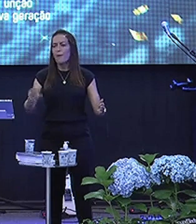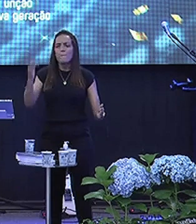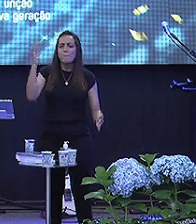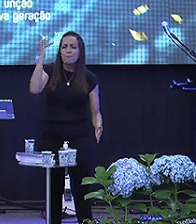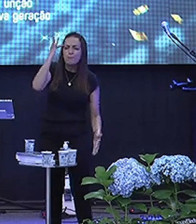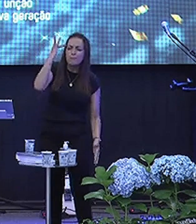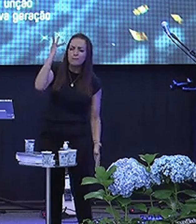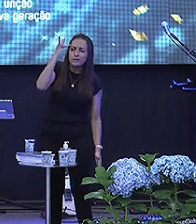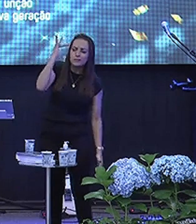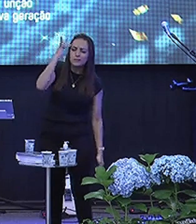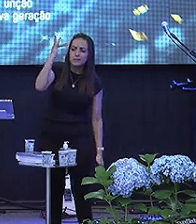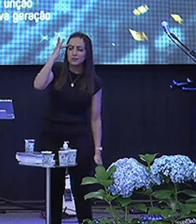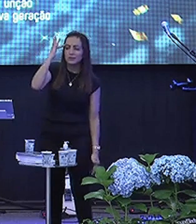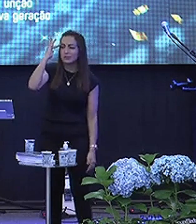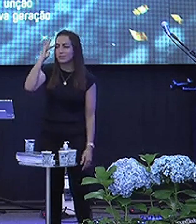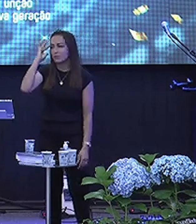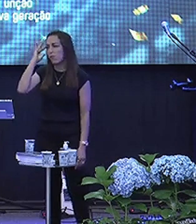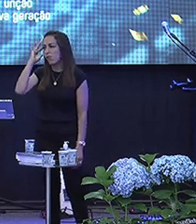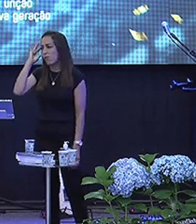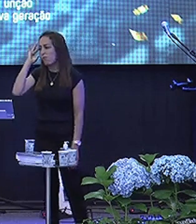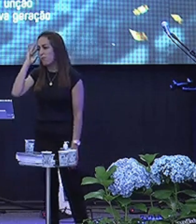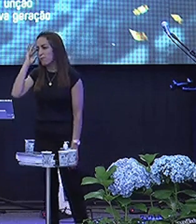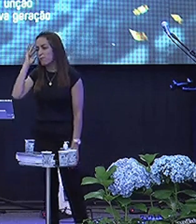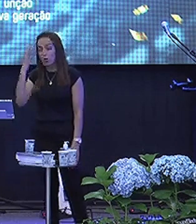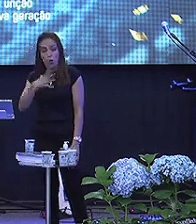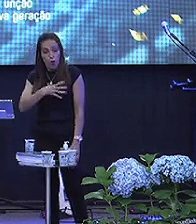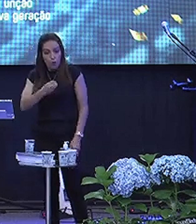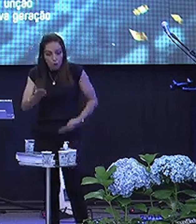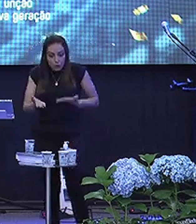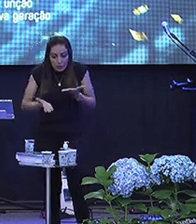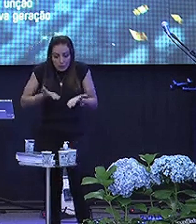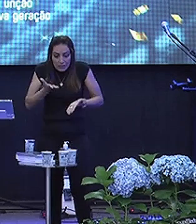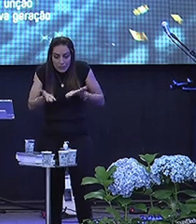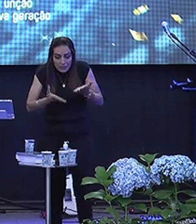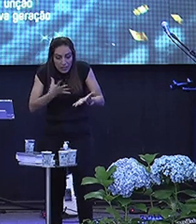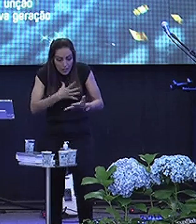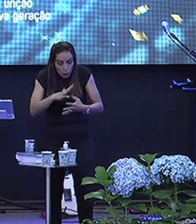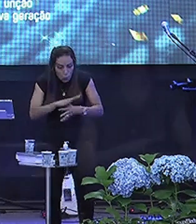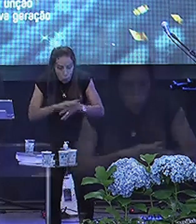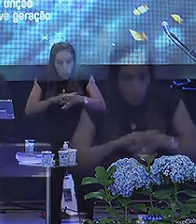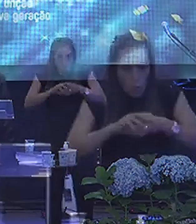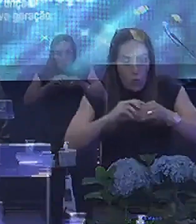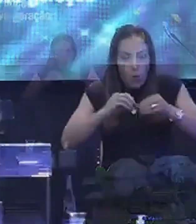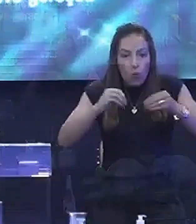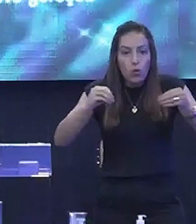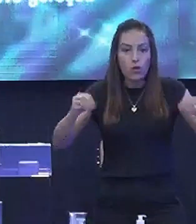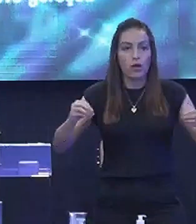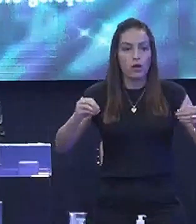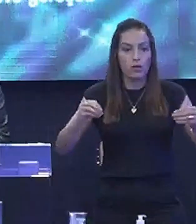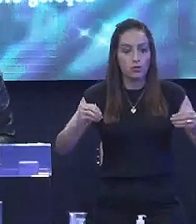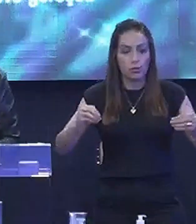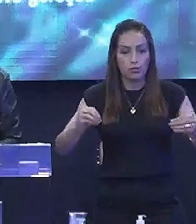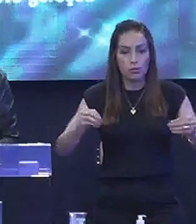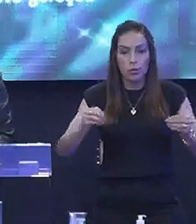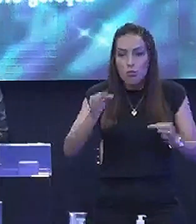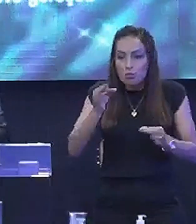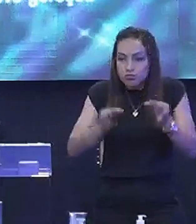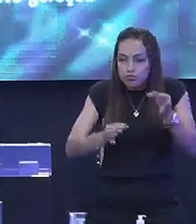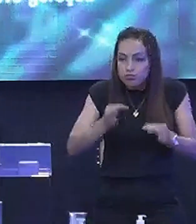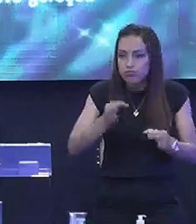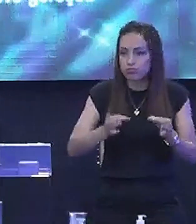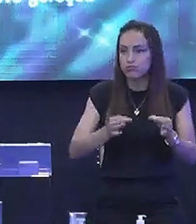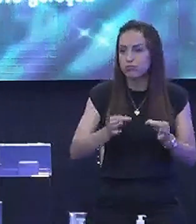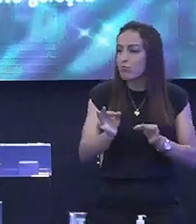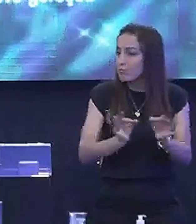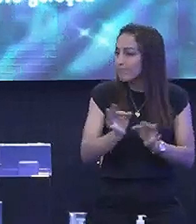Maturidade Um filho tratado Um filho curado Um filho confrontado Um filho ajustado